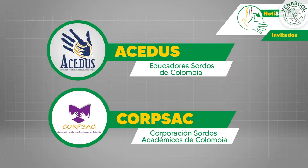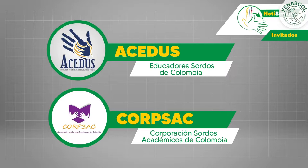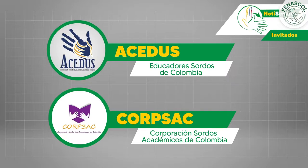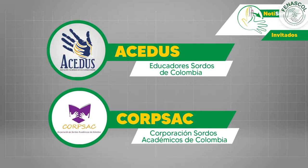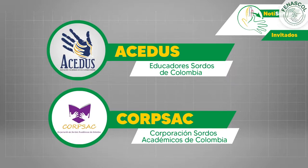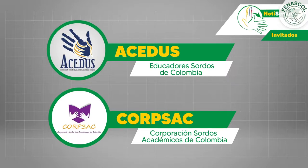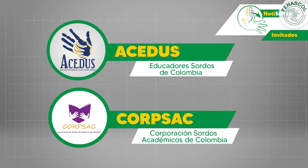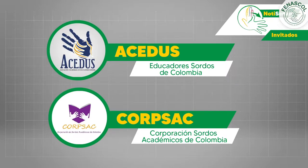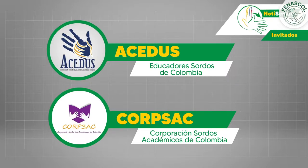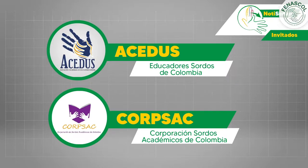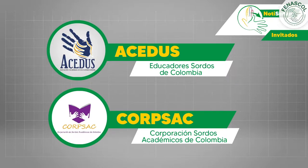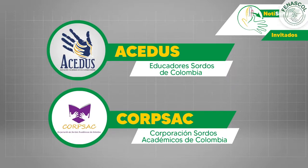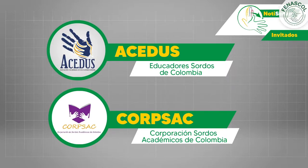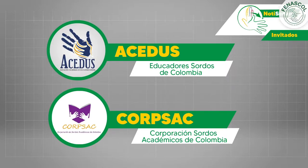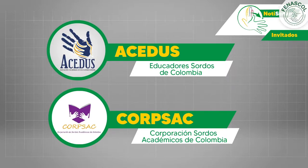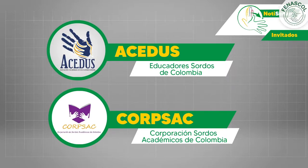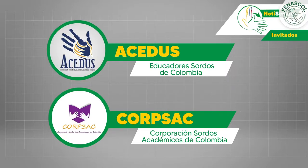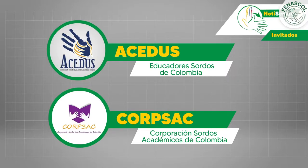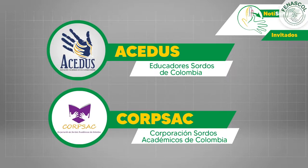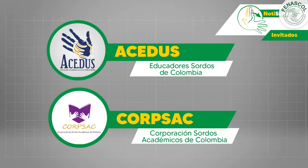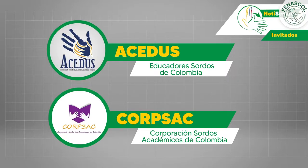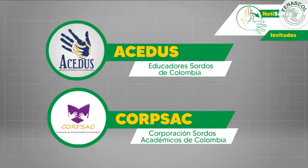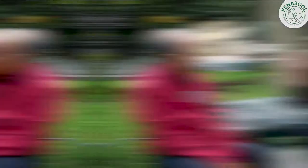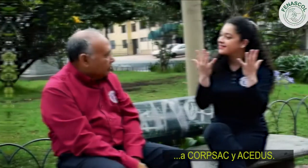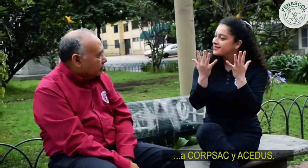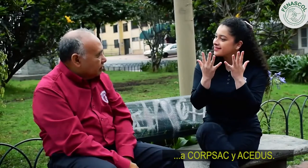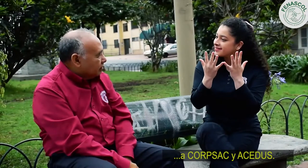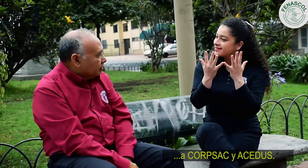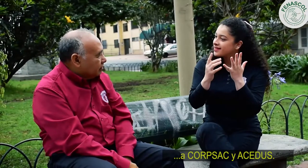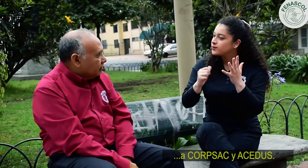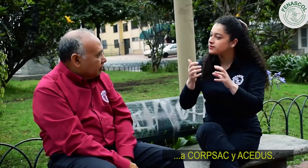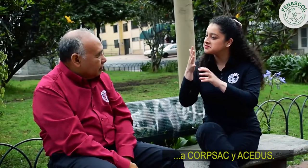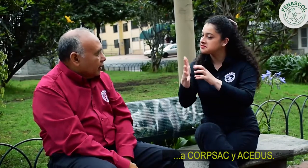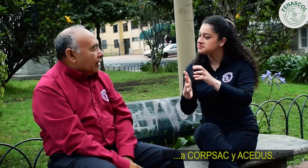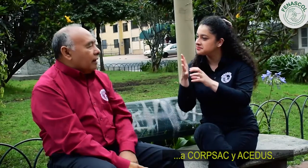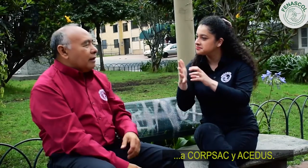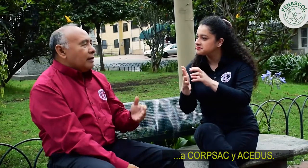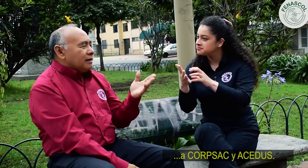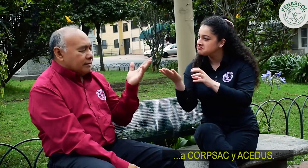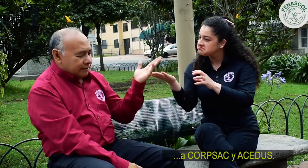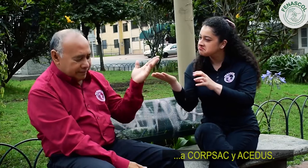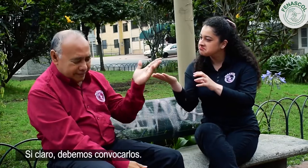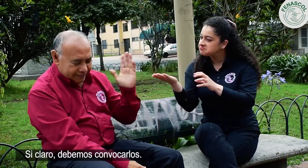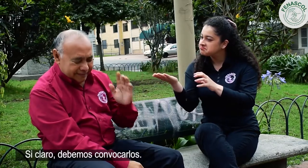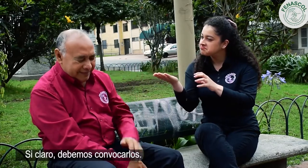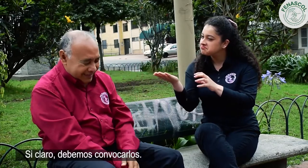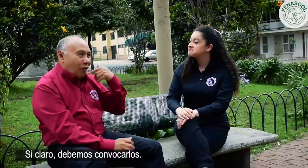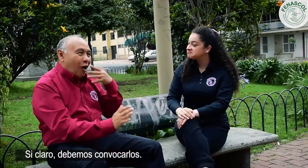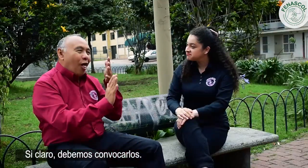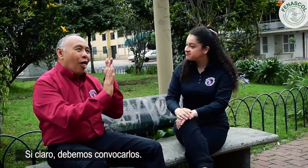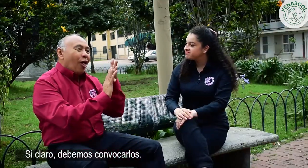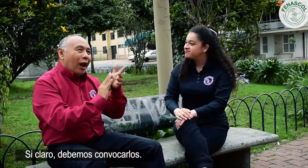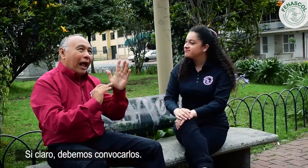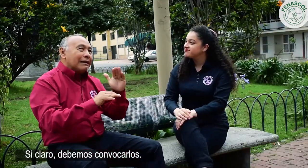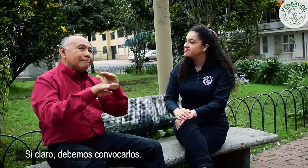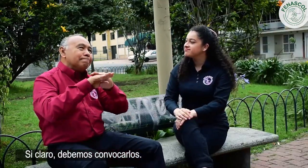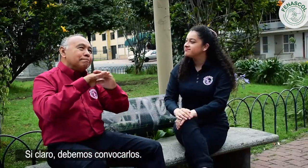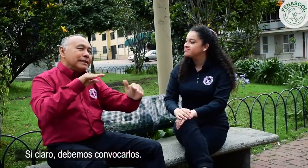colombia corp sac corporación sordos académicos de colombia a corp sac y acedus y claro debemos convocarlos